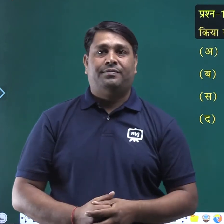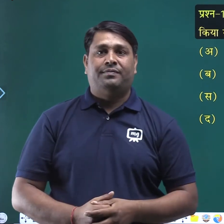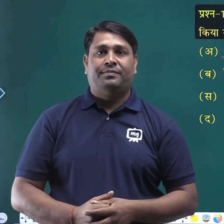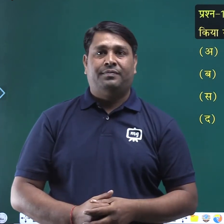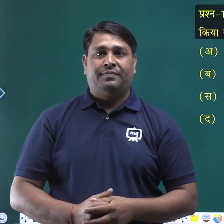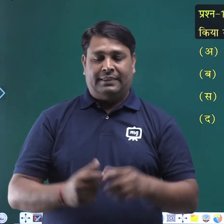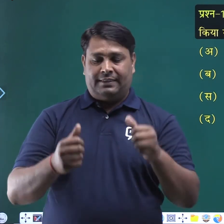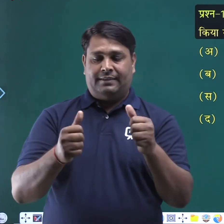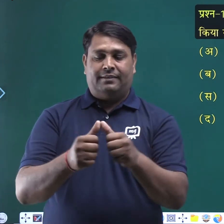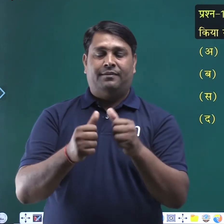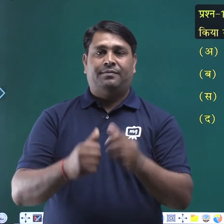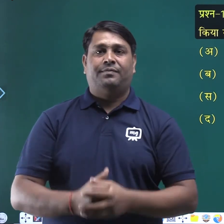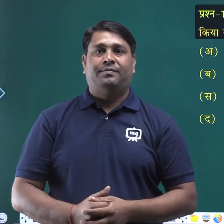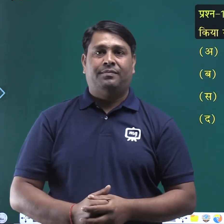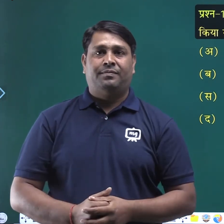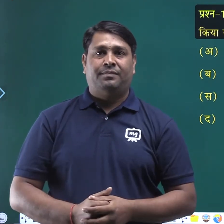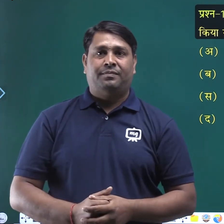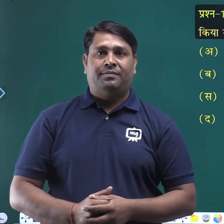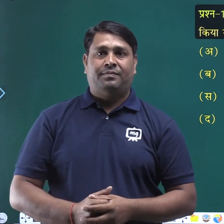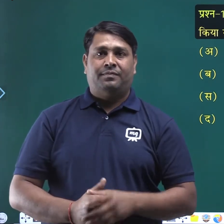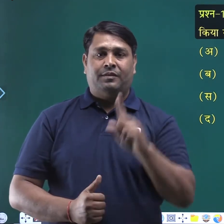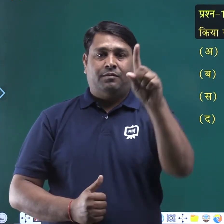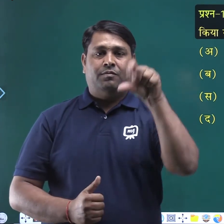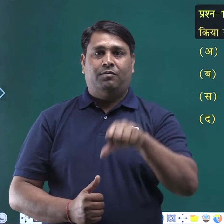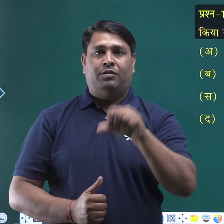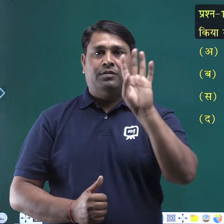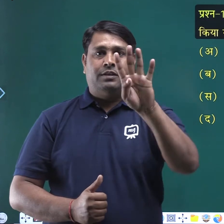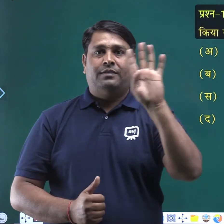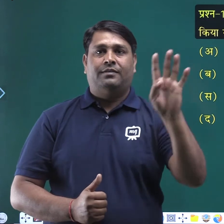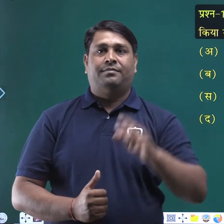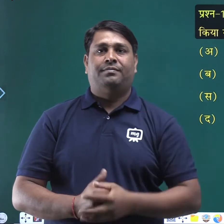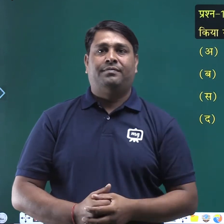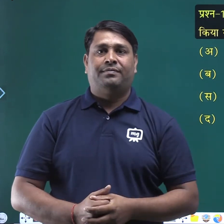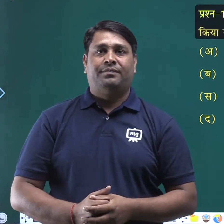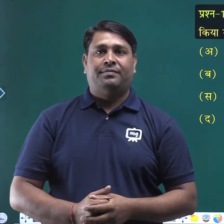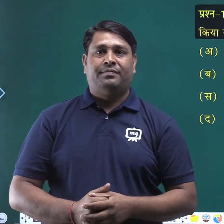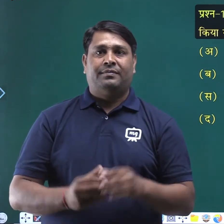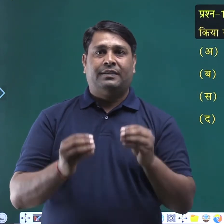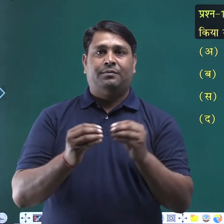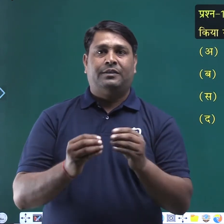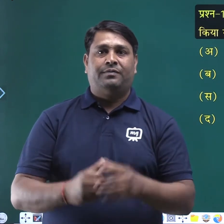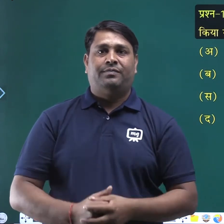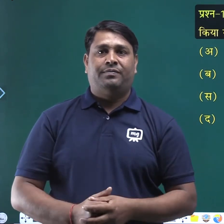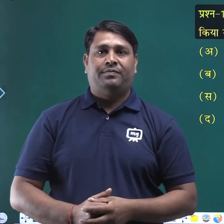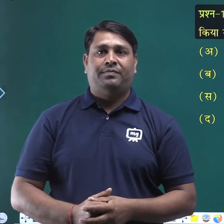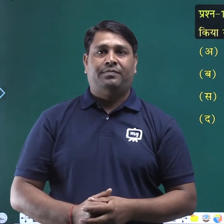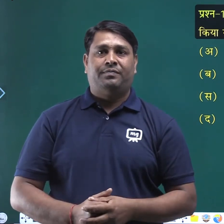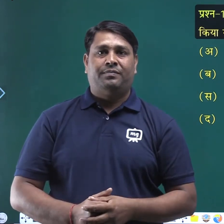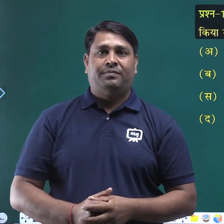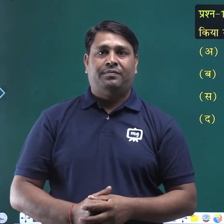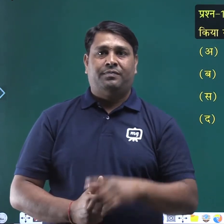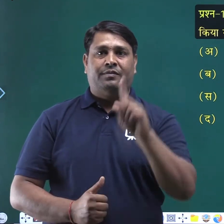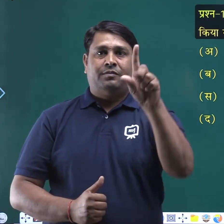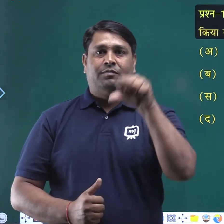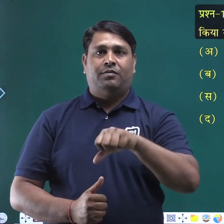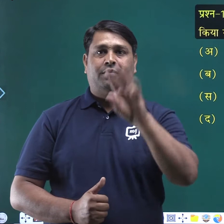ए उननिस सो चम्मालीज बै उननिस सो